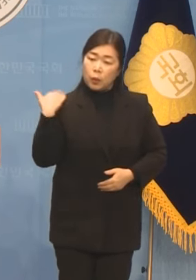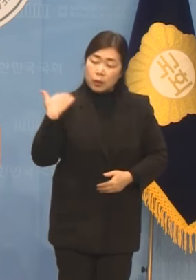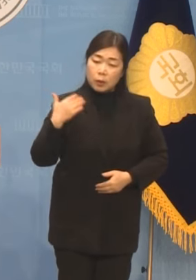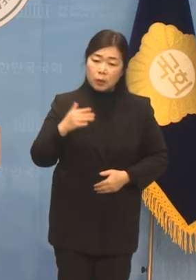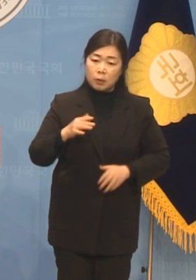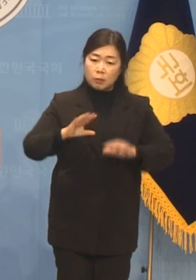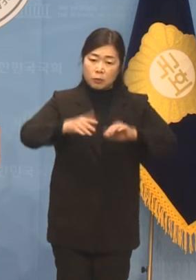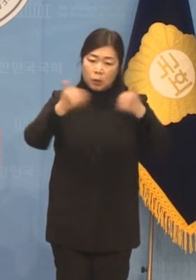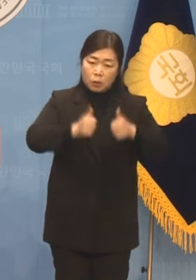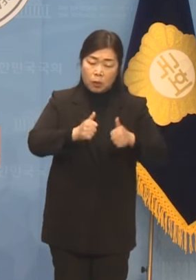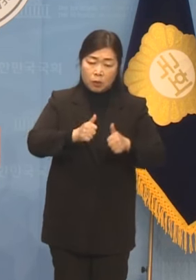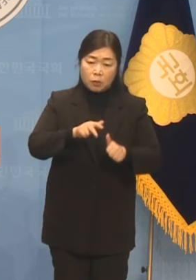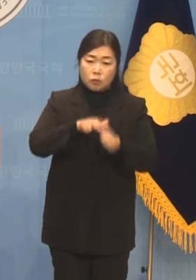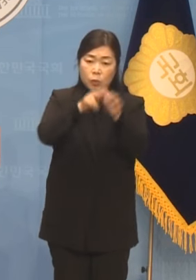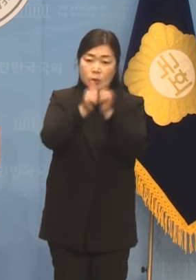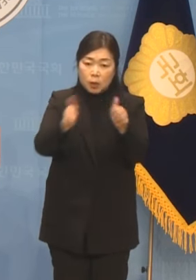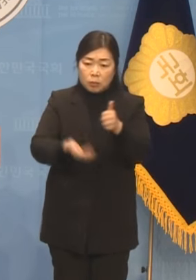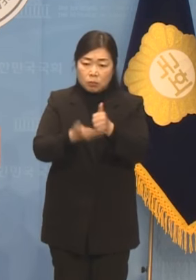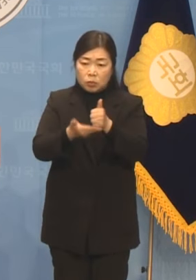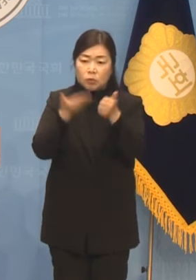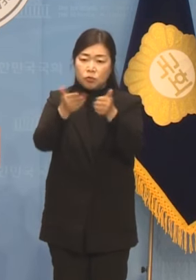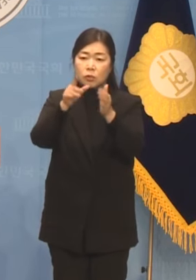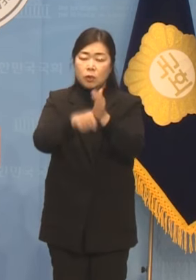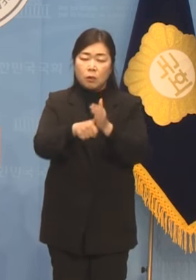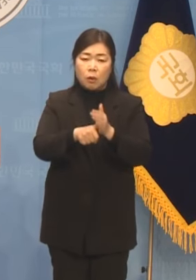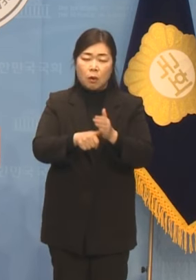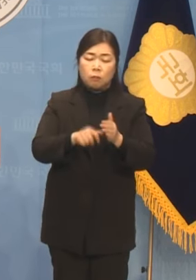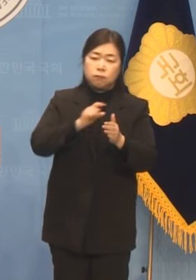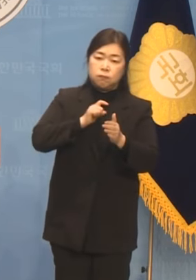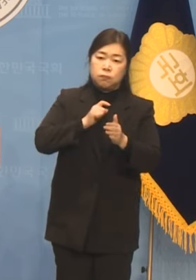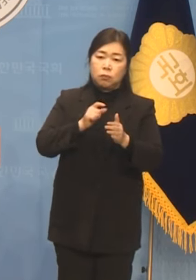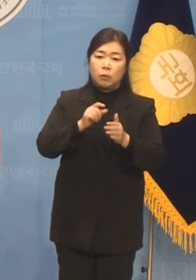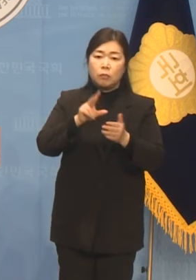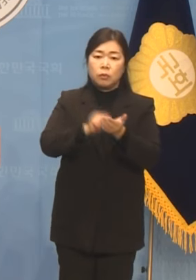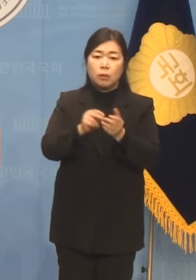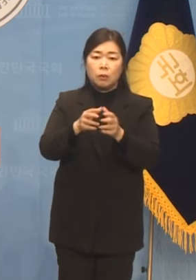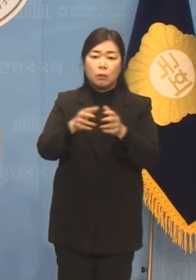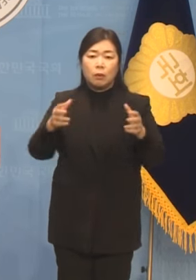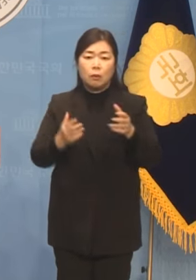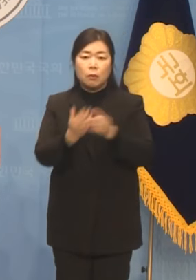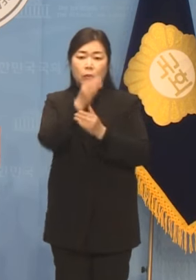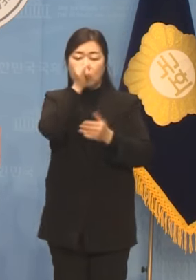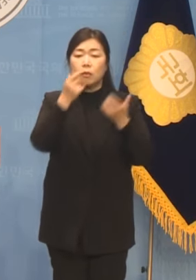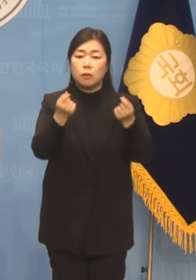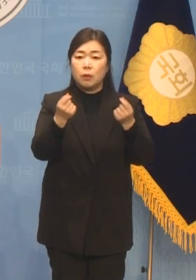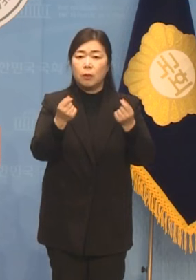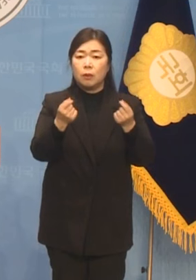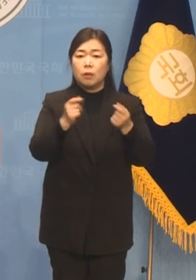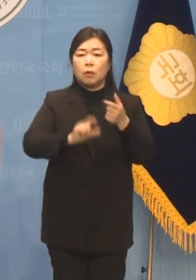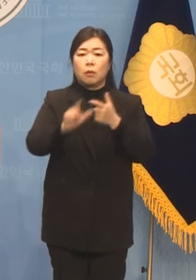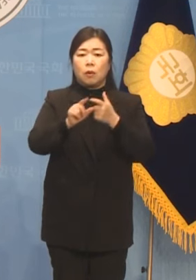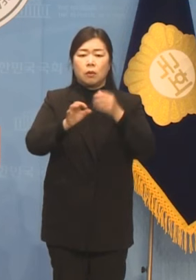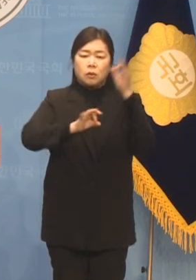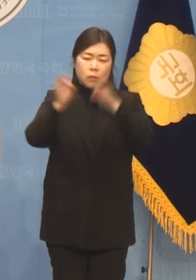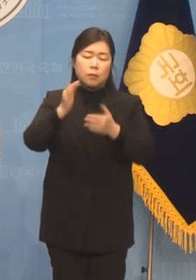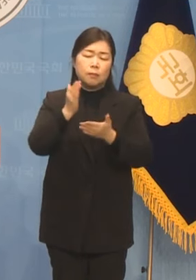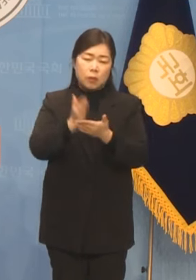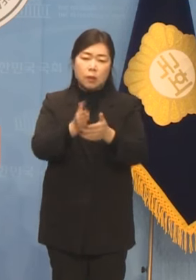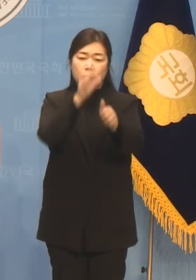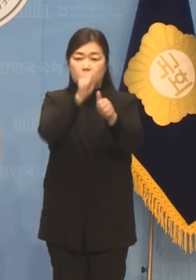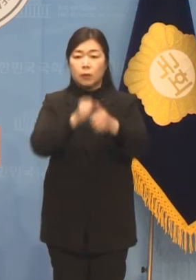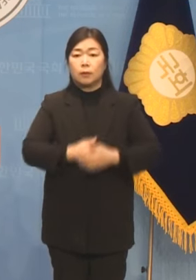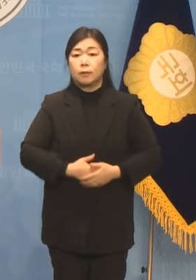이상 국민을 실망시켜서도 과오를 저질러서도 안 됩니다. 검사특권의 폐지와